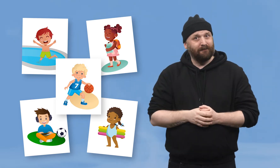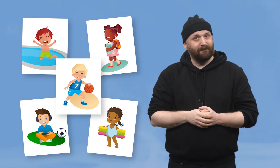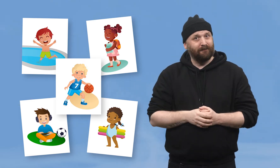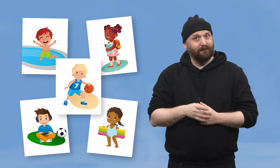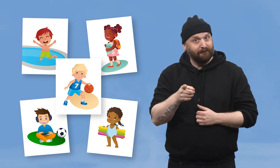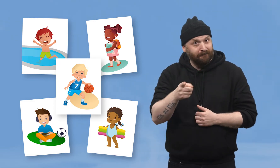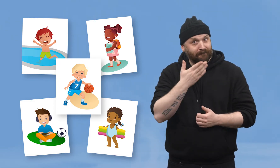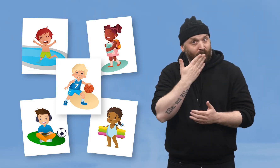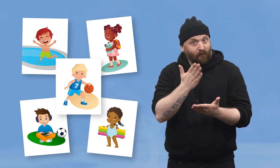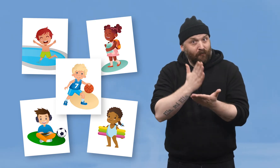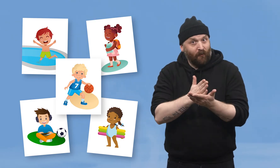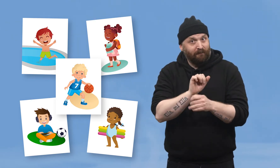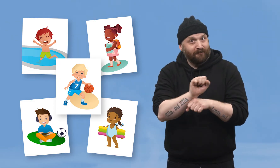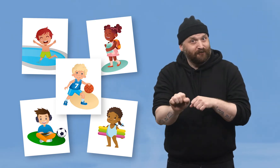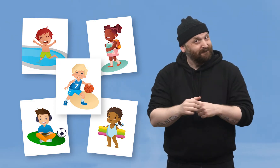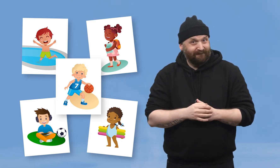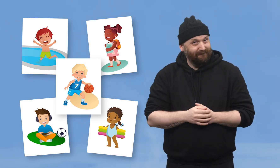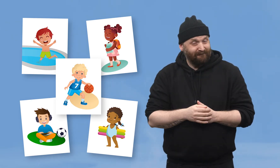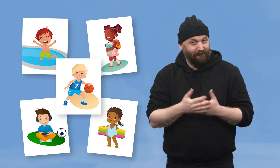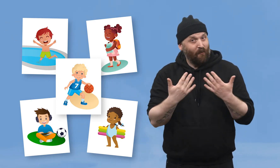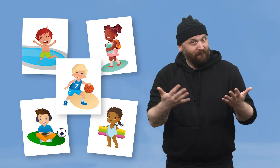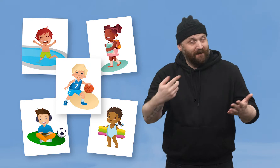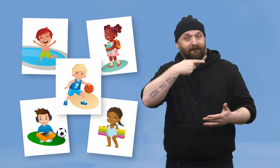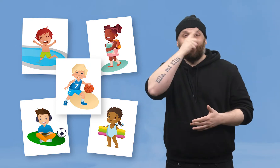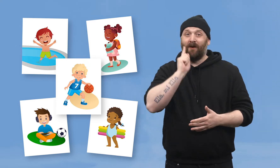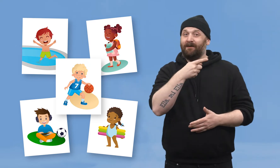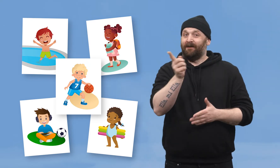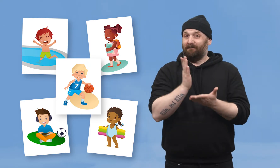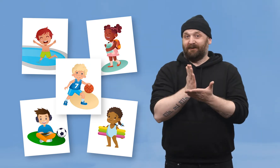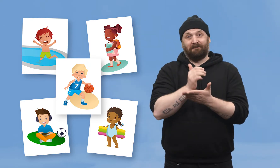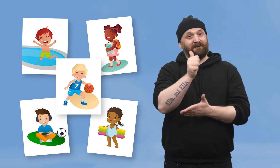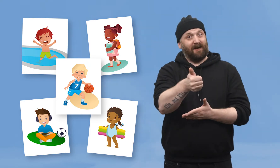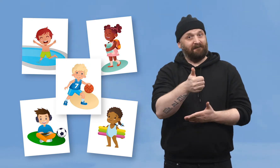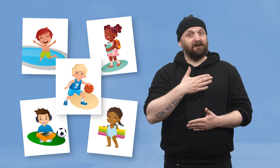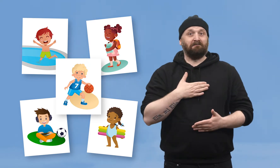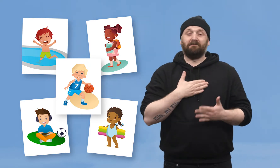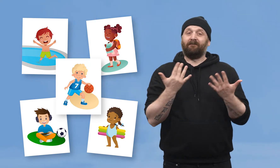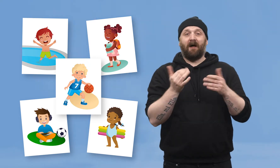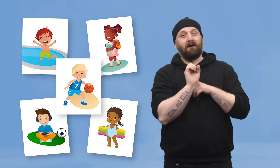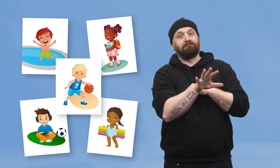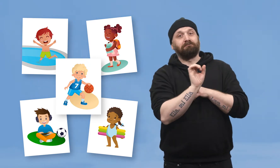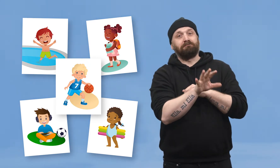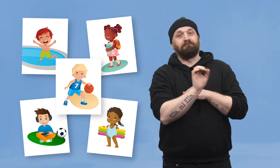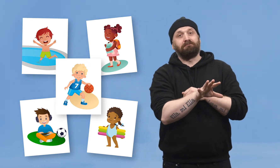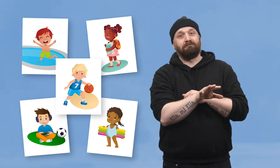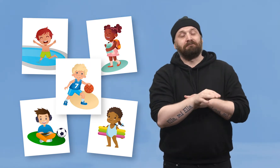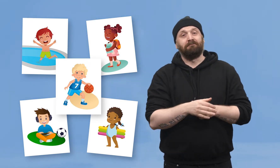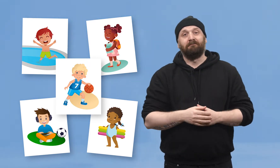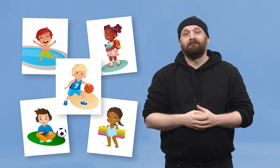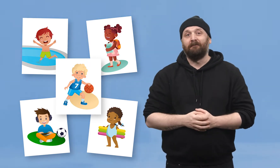Er det god nok beskyttelse? Nei, ofte bestemmer foreldrene selv hva de ønsker å legge ut.